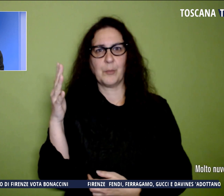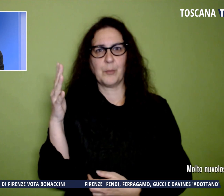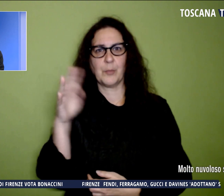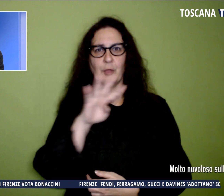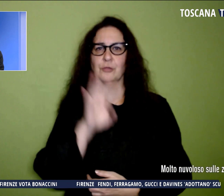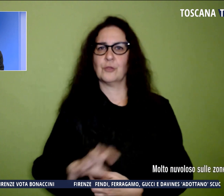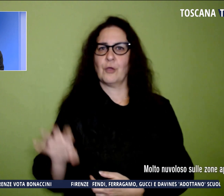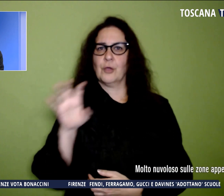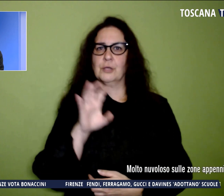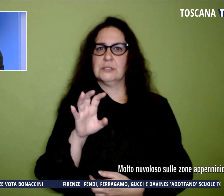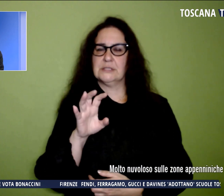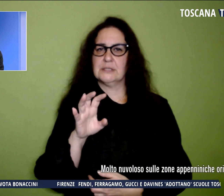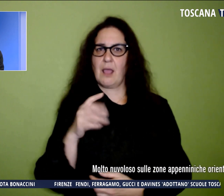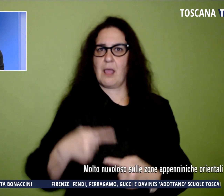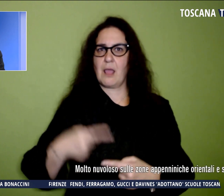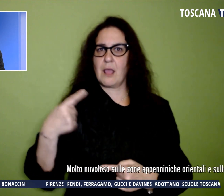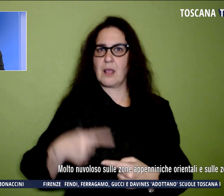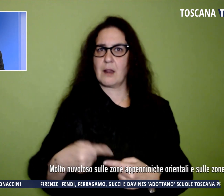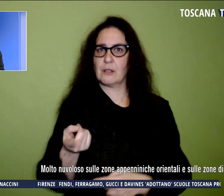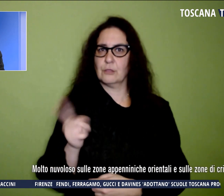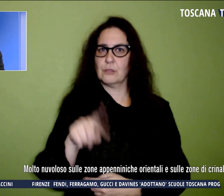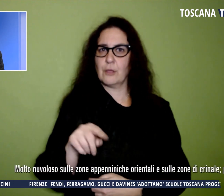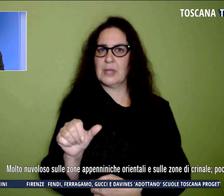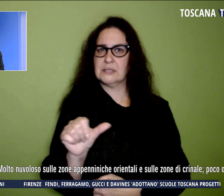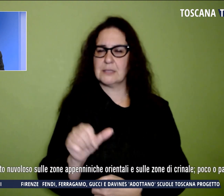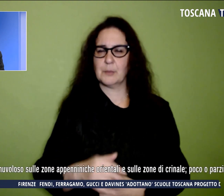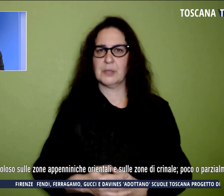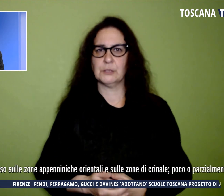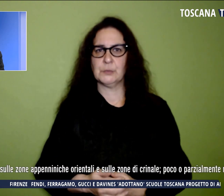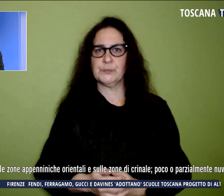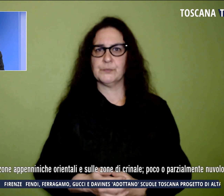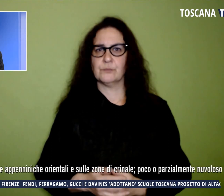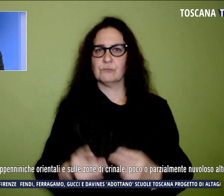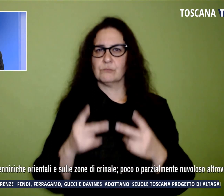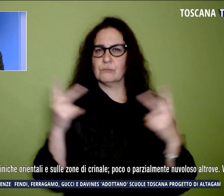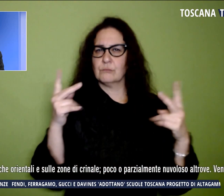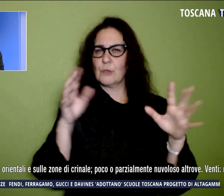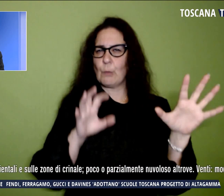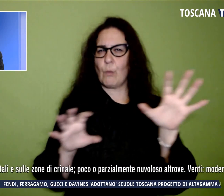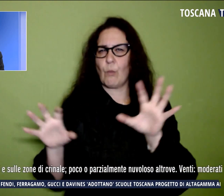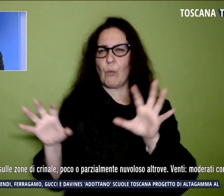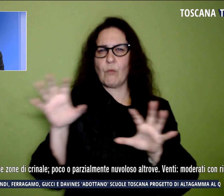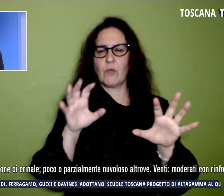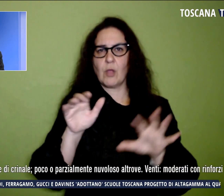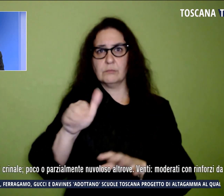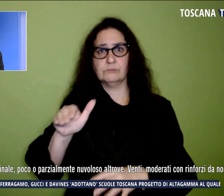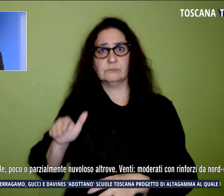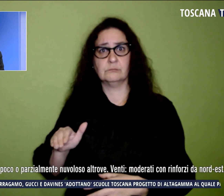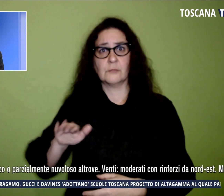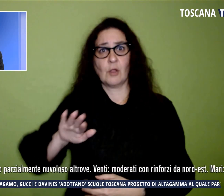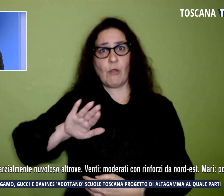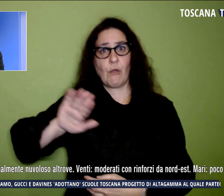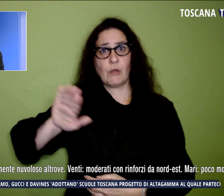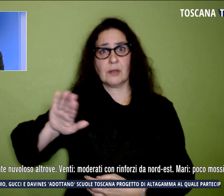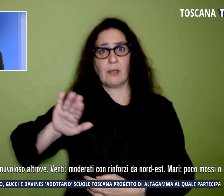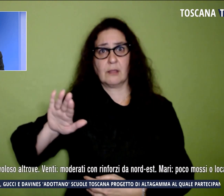per la giornata di domani sabato. Cielo molto nuvoloso sulle zone appenniniche orientali e sulle zone